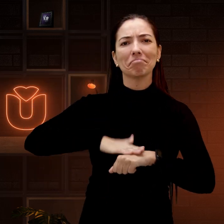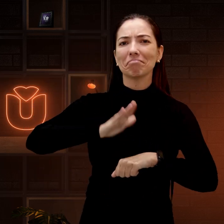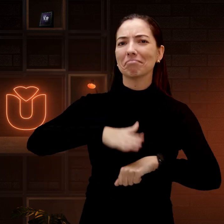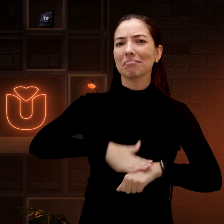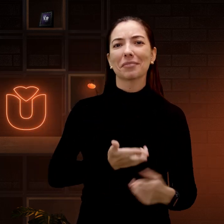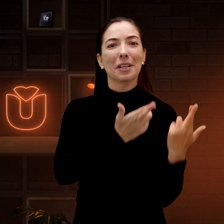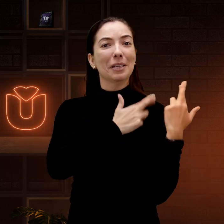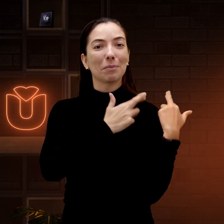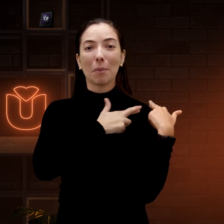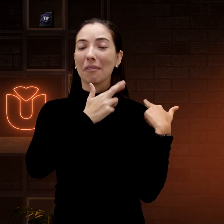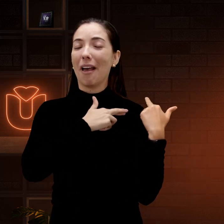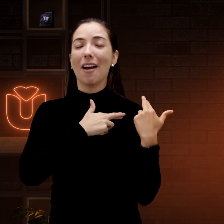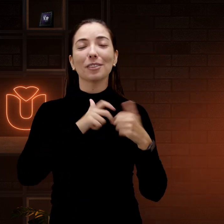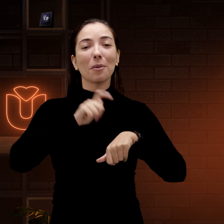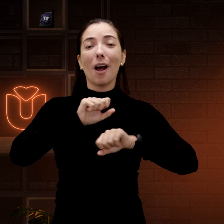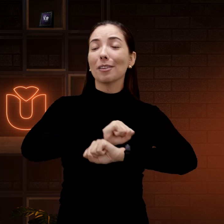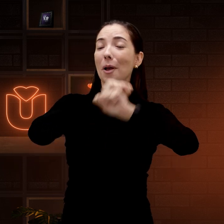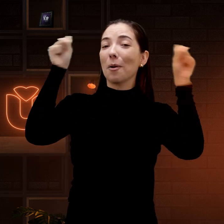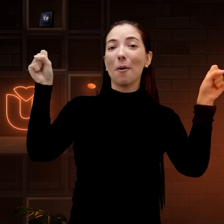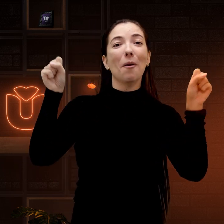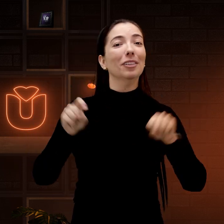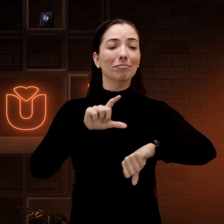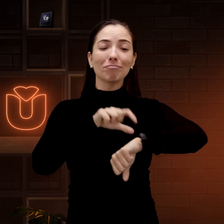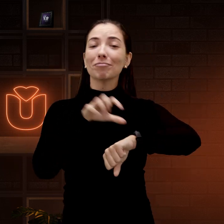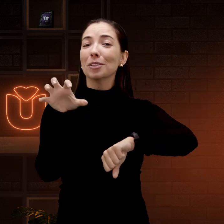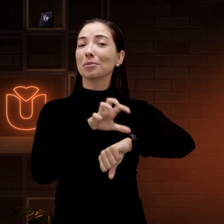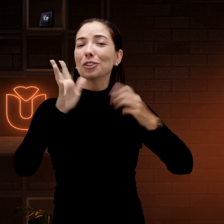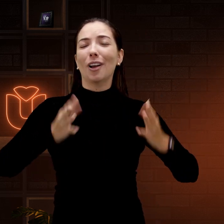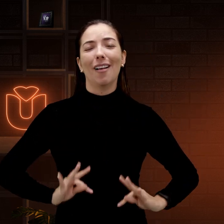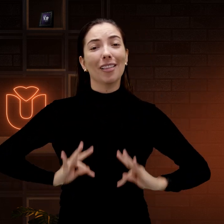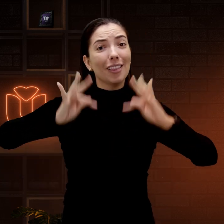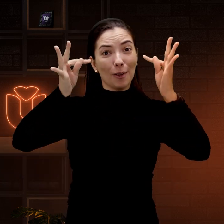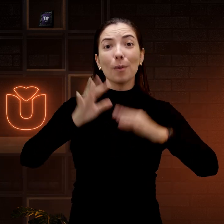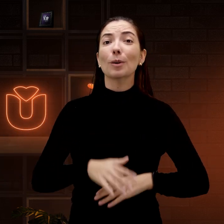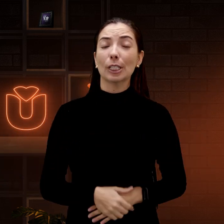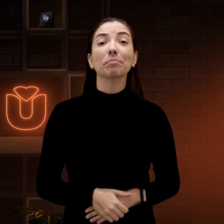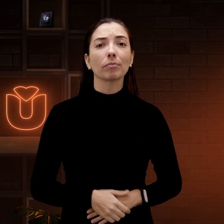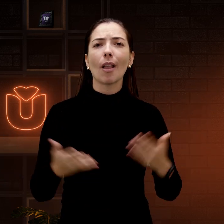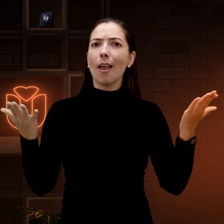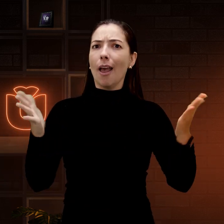Porque nós mesmos podemos ser responsáveis pela nossa vida e a tecnologia nos dá essa segurança.